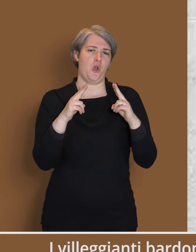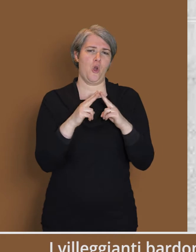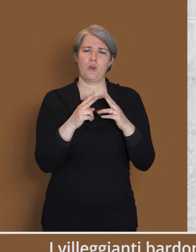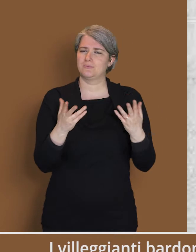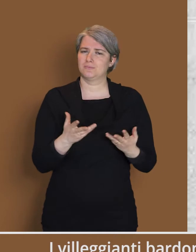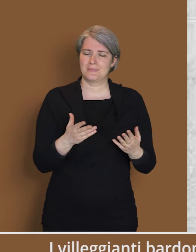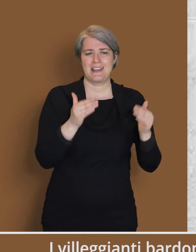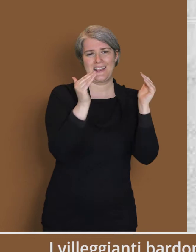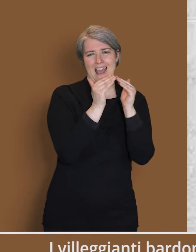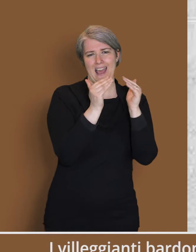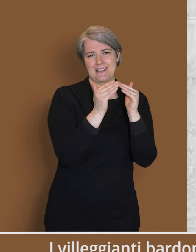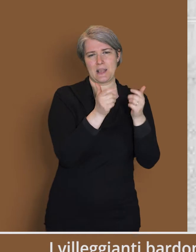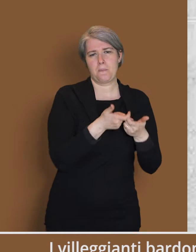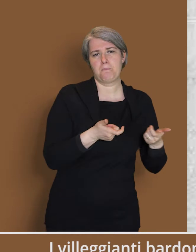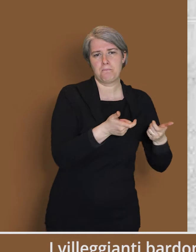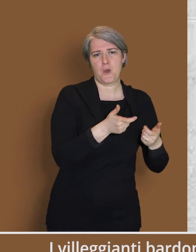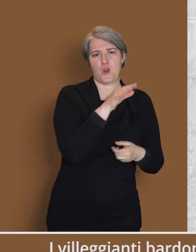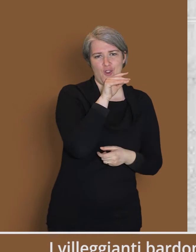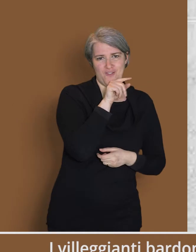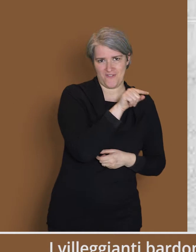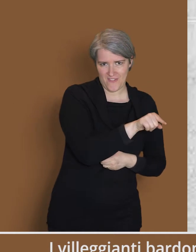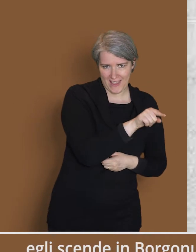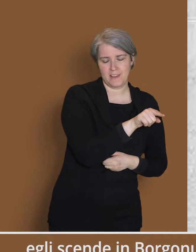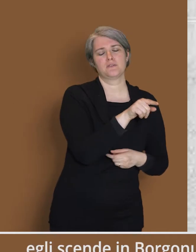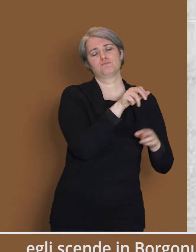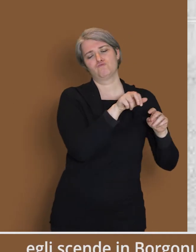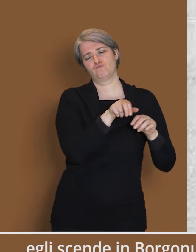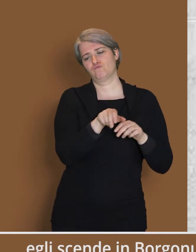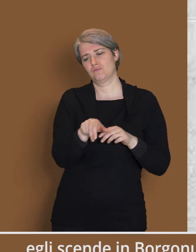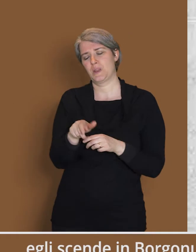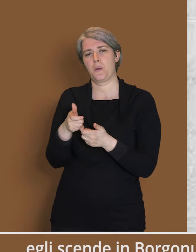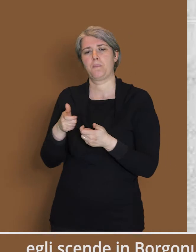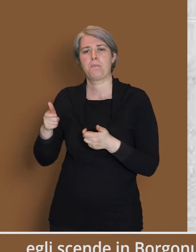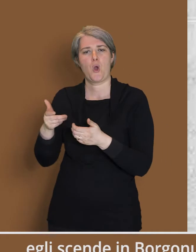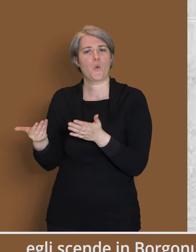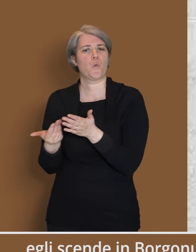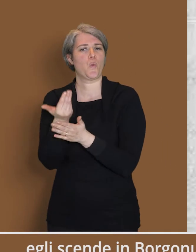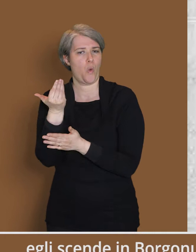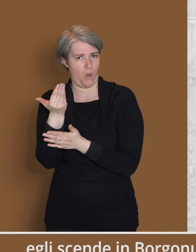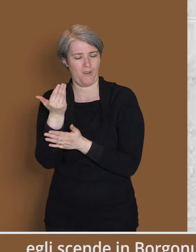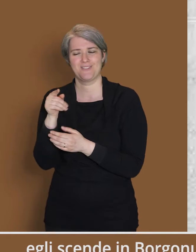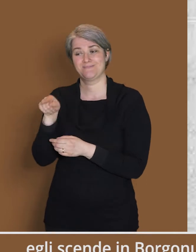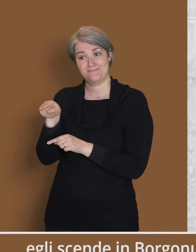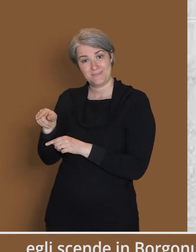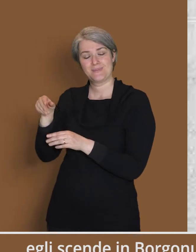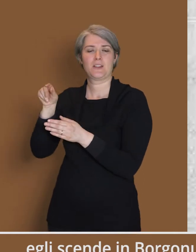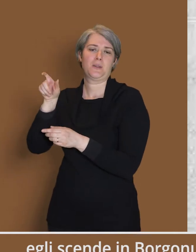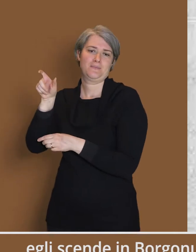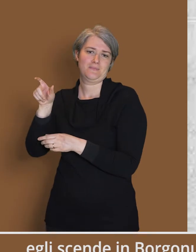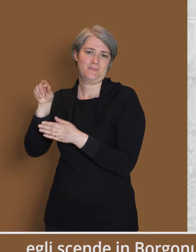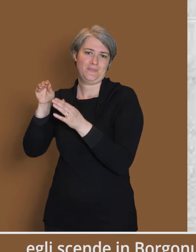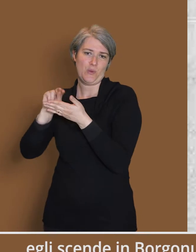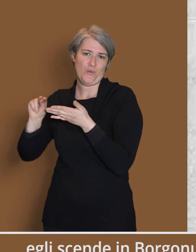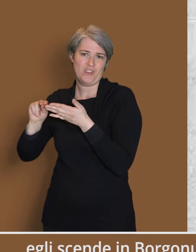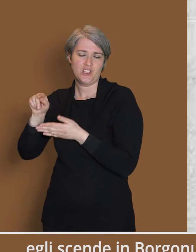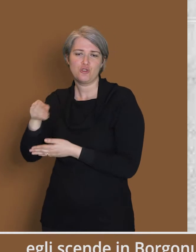di incontrarlo, mentre dalla casa di Borgo Vecchio, in cui abita, egli scende in Borgo Nuovo, ov'è il cosiddetto Piccolo Braschi,